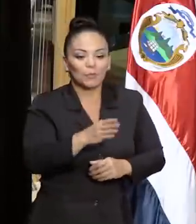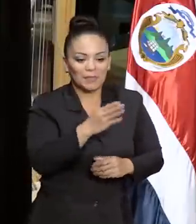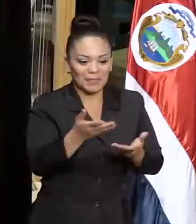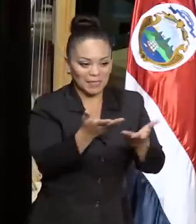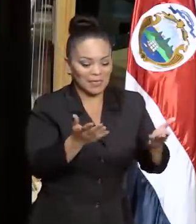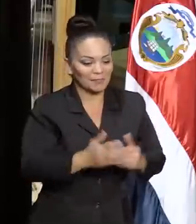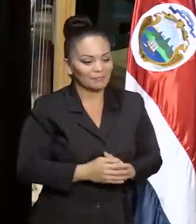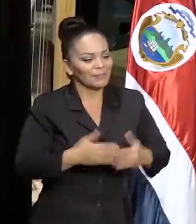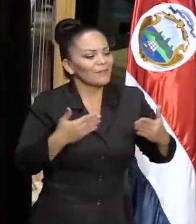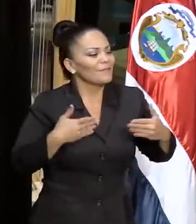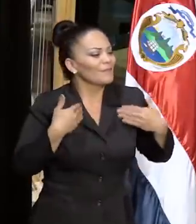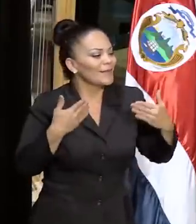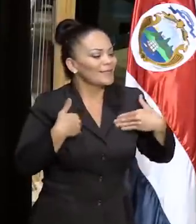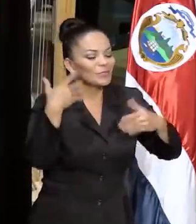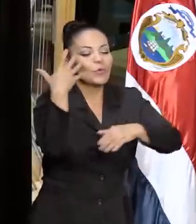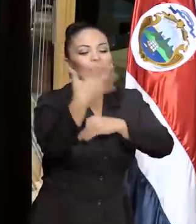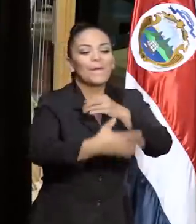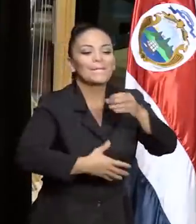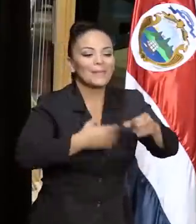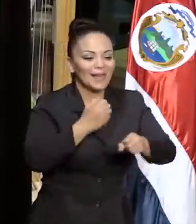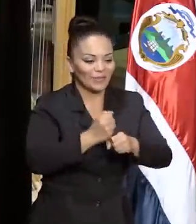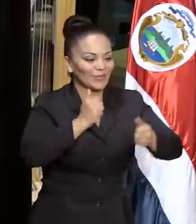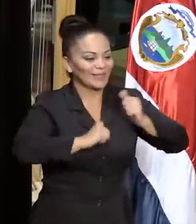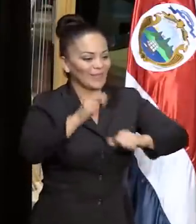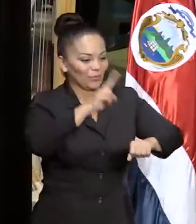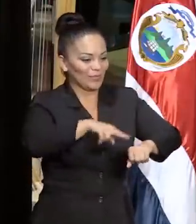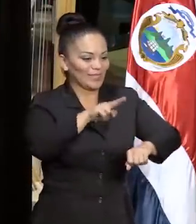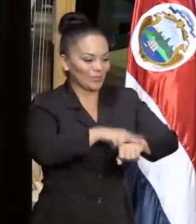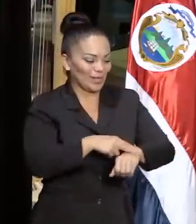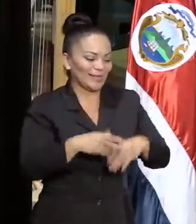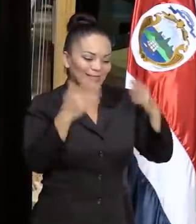bendiga. Feliz cumpleaños Teatro Nacional.